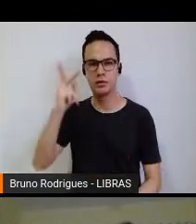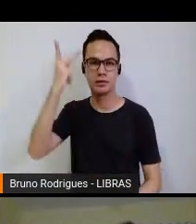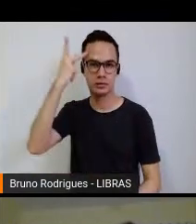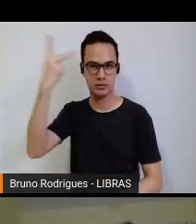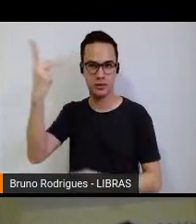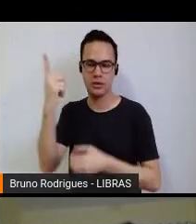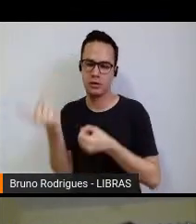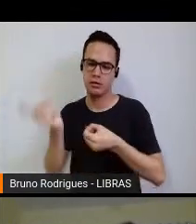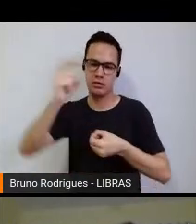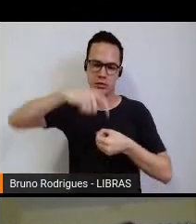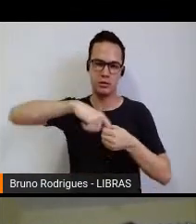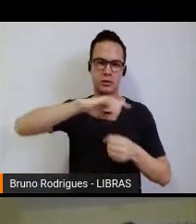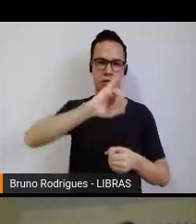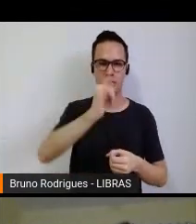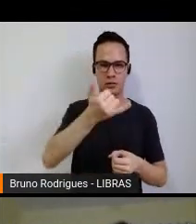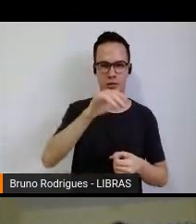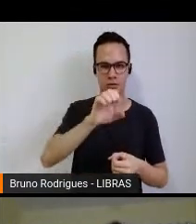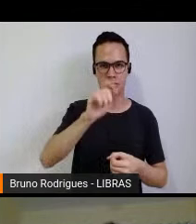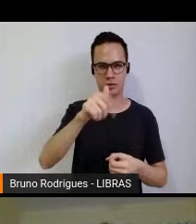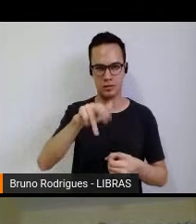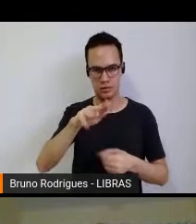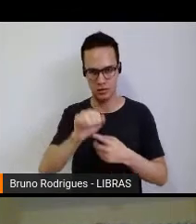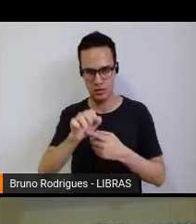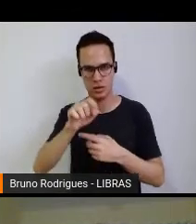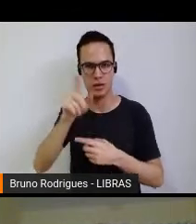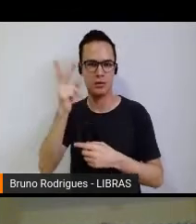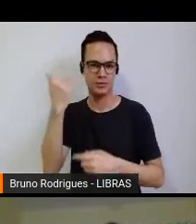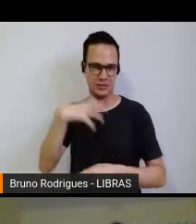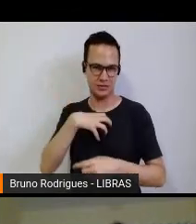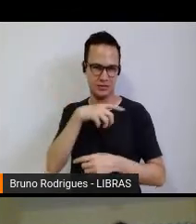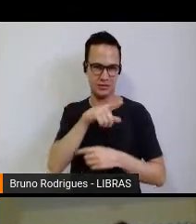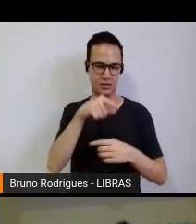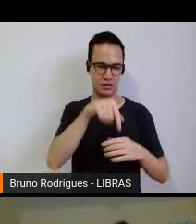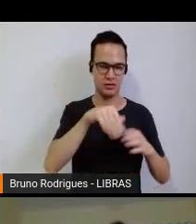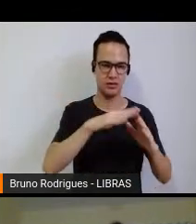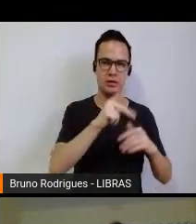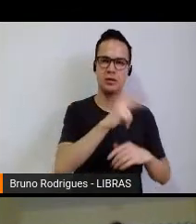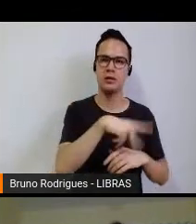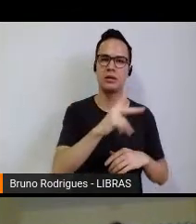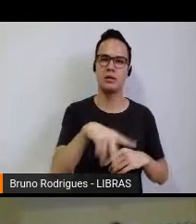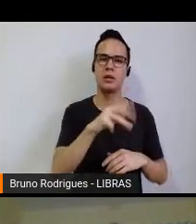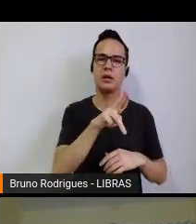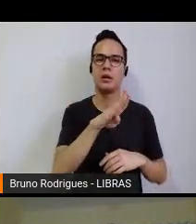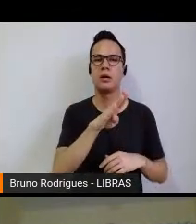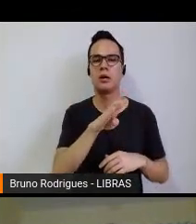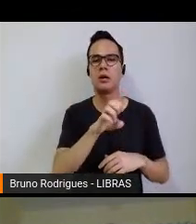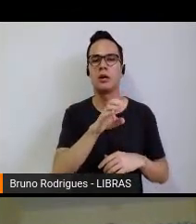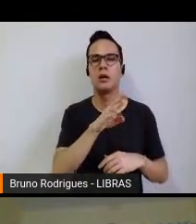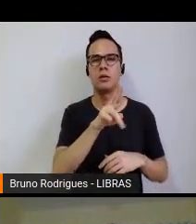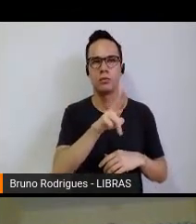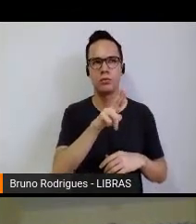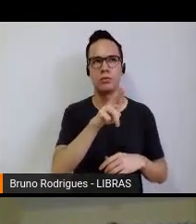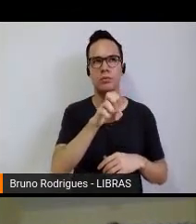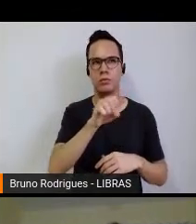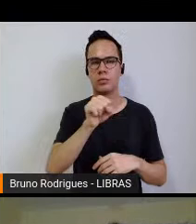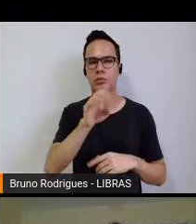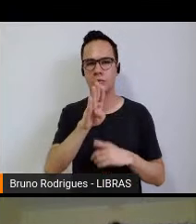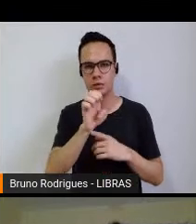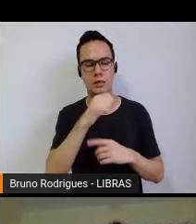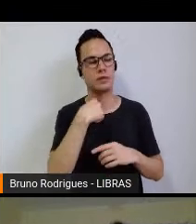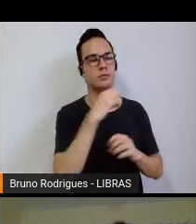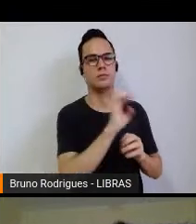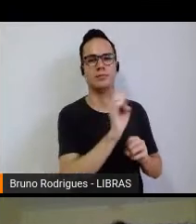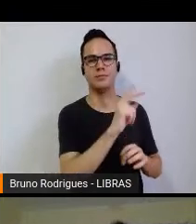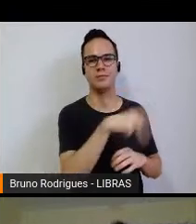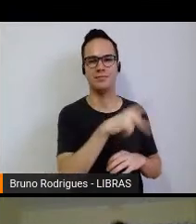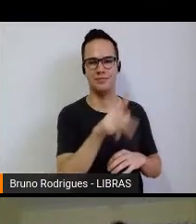voltei para a GQE, que era onde eu estava morando naquele período, eu era professora da UESB, do campo GQE, e eu fui com